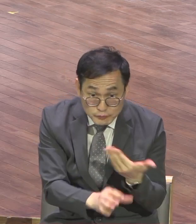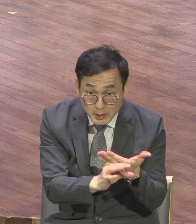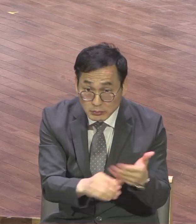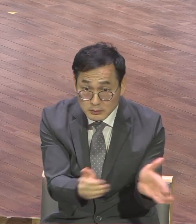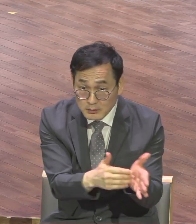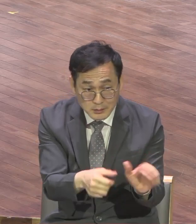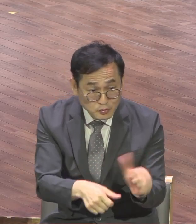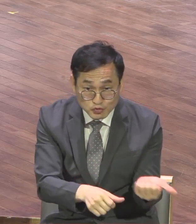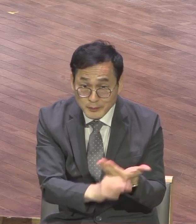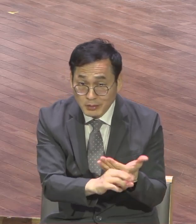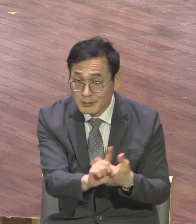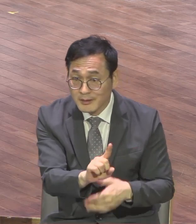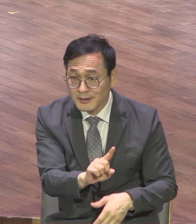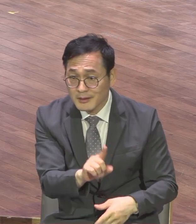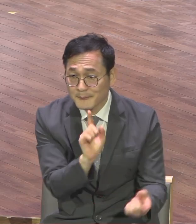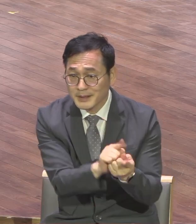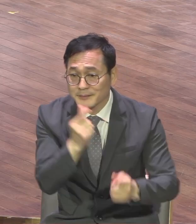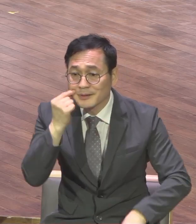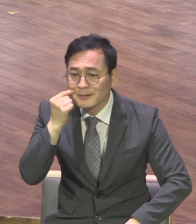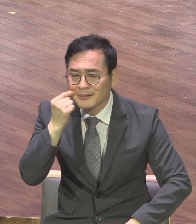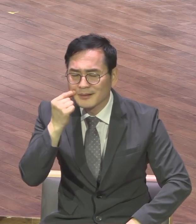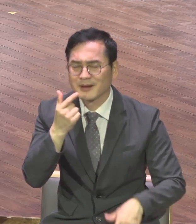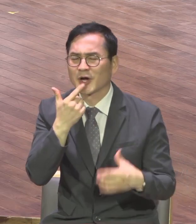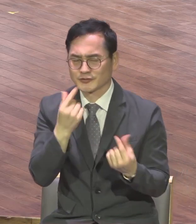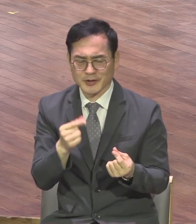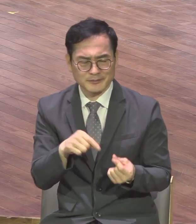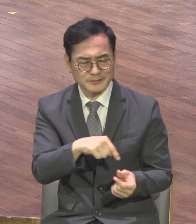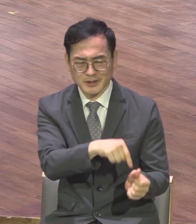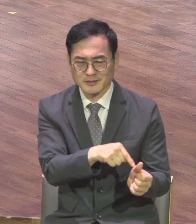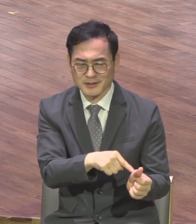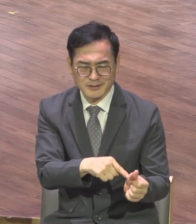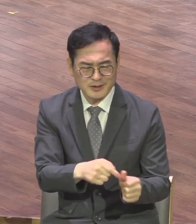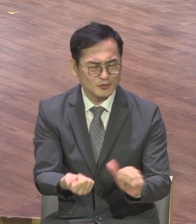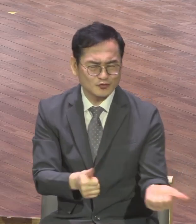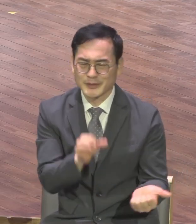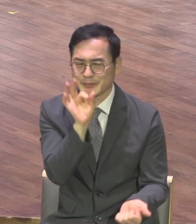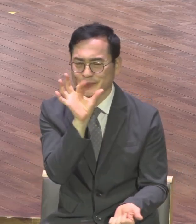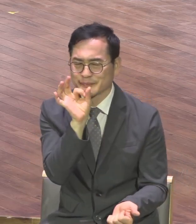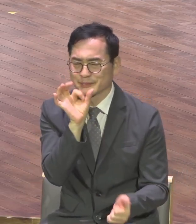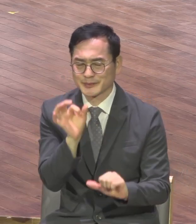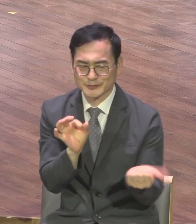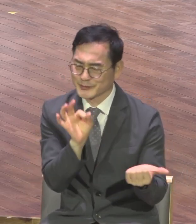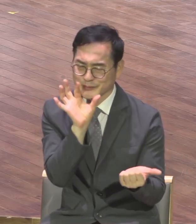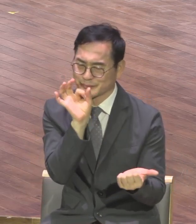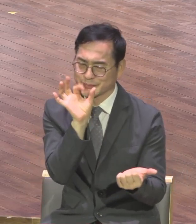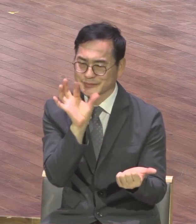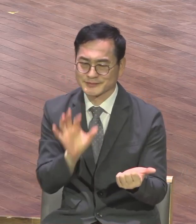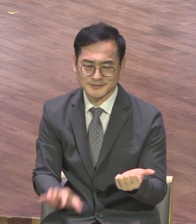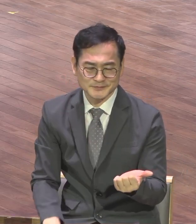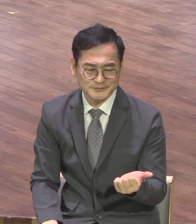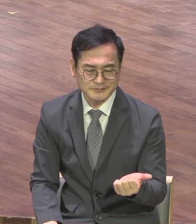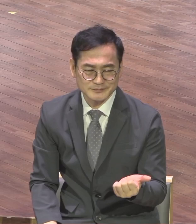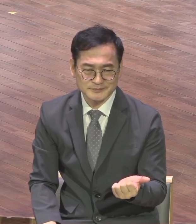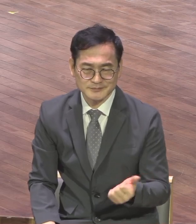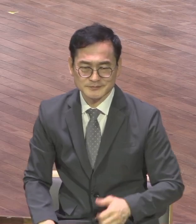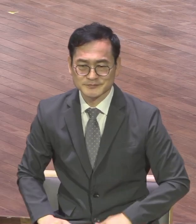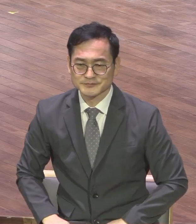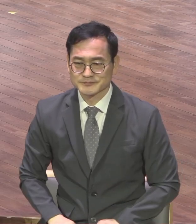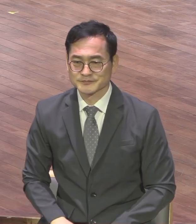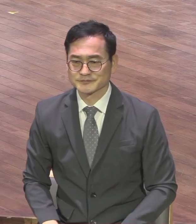사명이 23장 11절에 오면 사내들이 공이 앞에서 죽음의 위기를 넘긴 후에 바울이 주의 음성을 그렇게 듣게